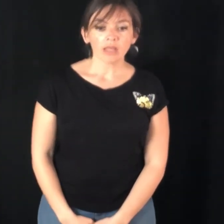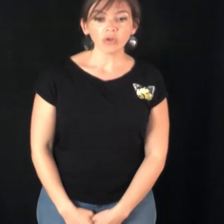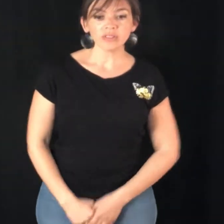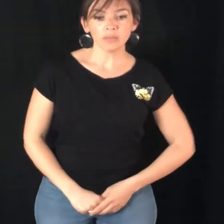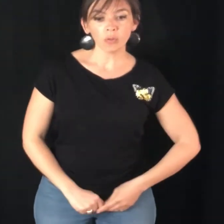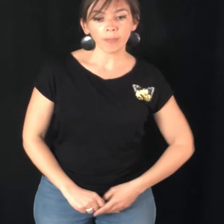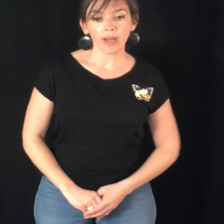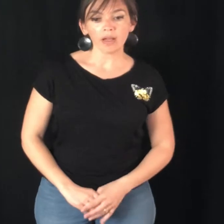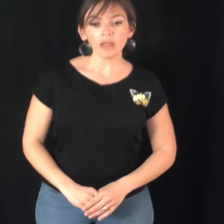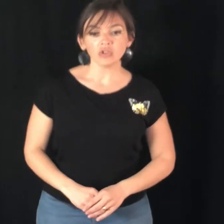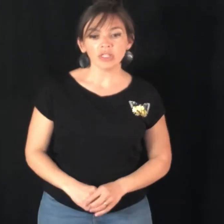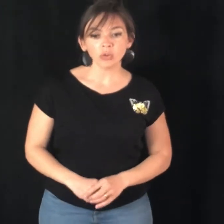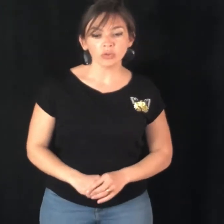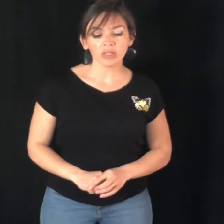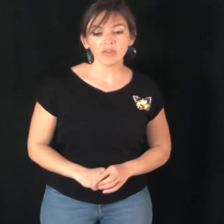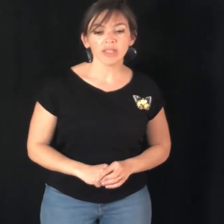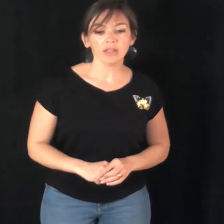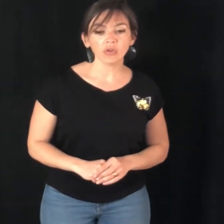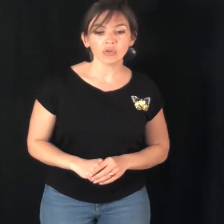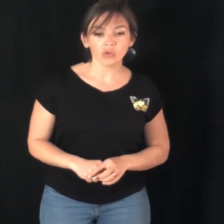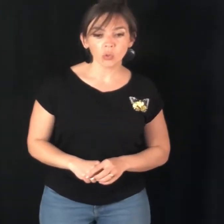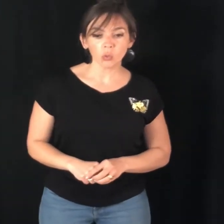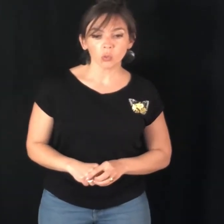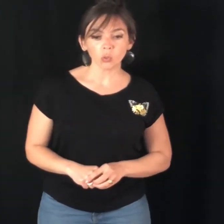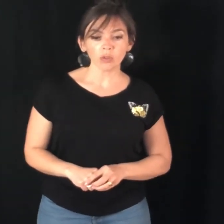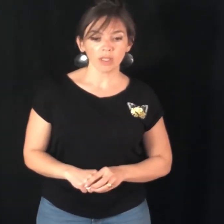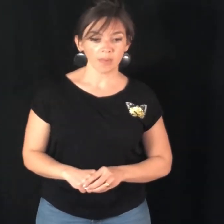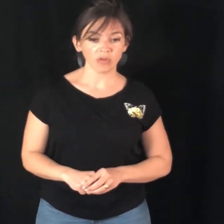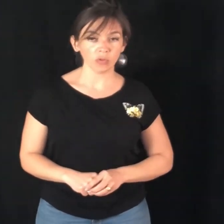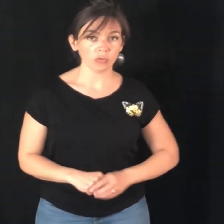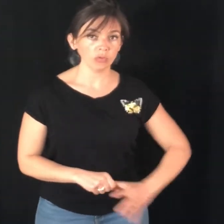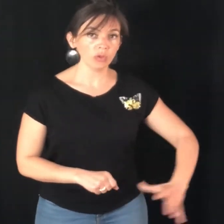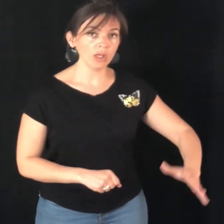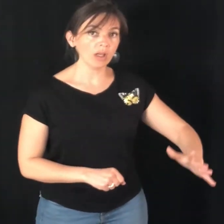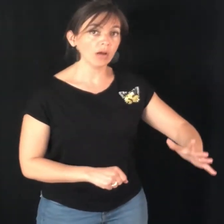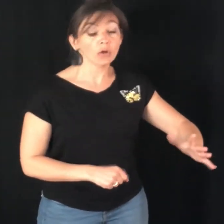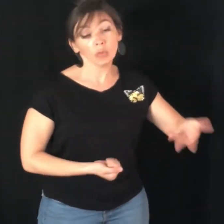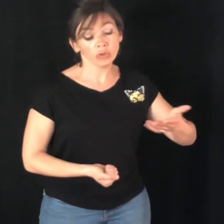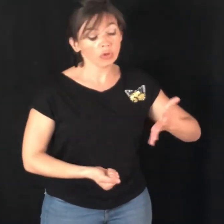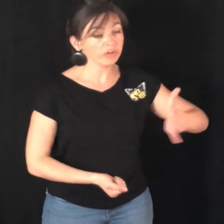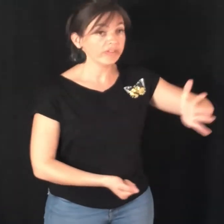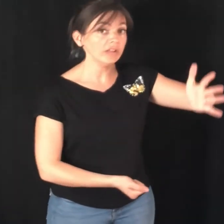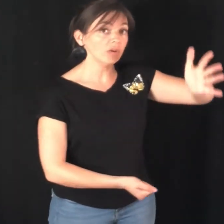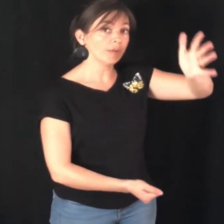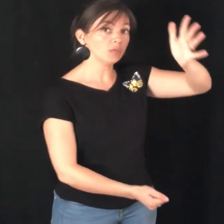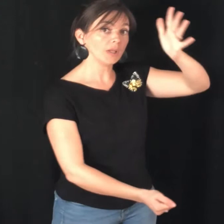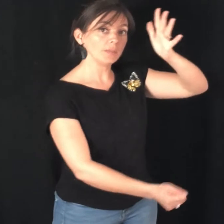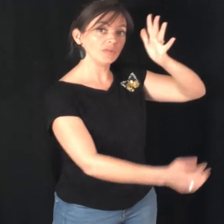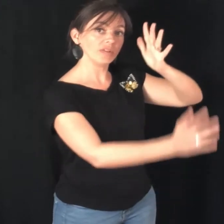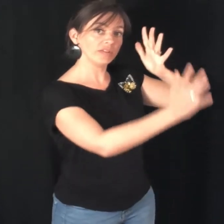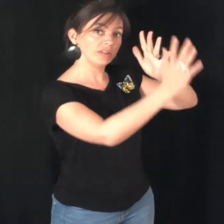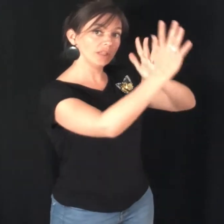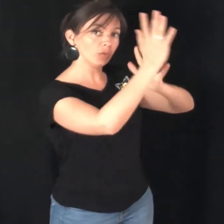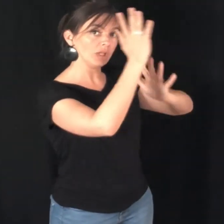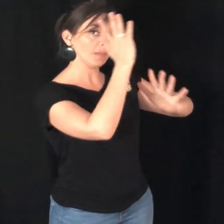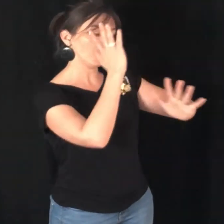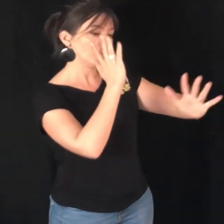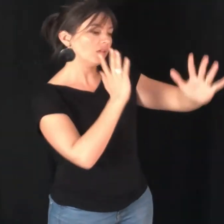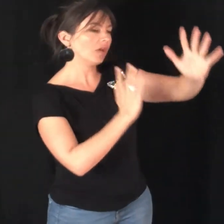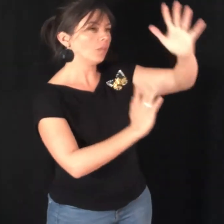Quand il me parle, je l'écoute avec attention et passion. Donc là, comme on est en langue des signes, il ne va pas nous parler, il va signer. Donc les mains viennent vers